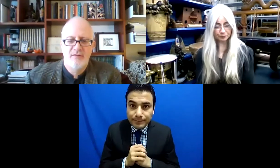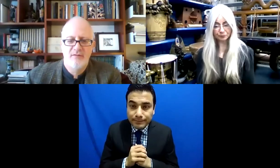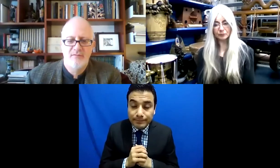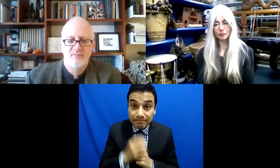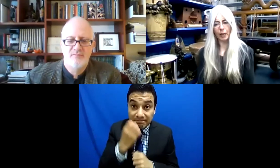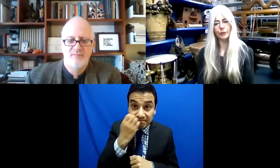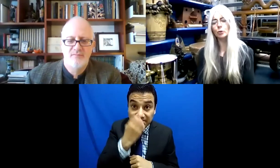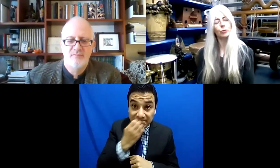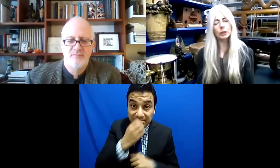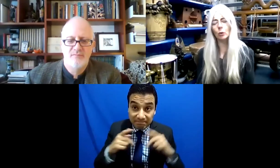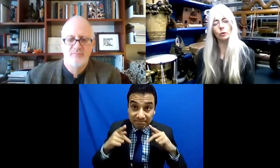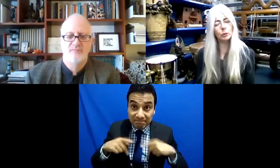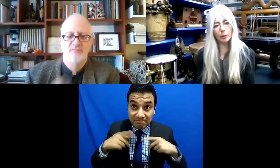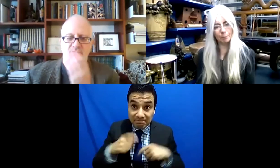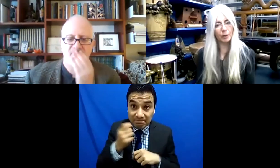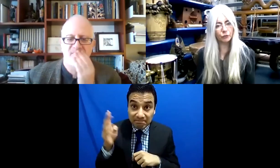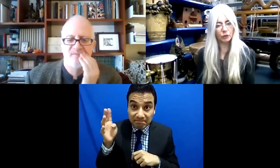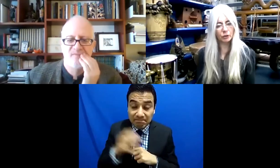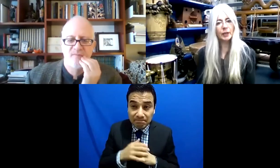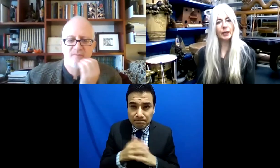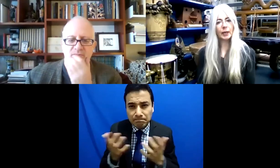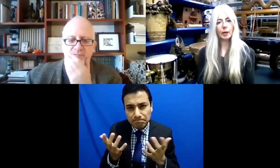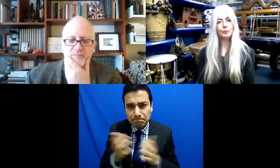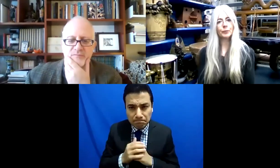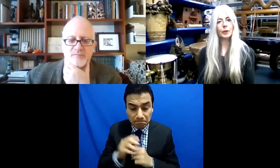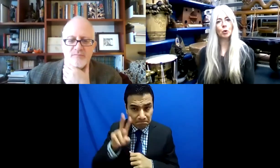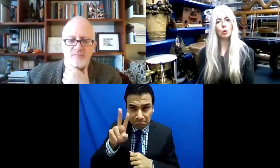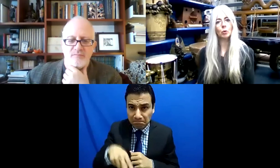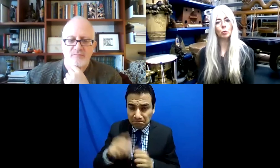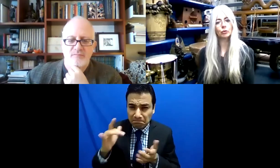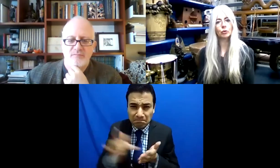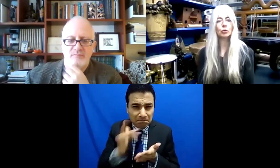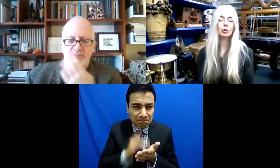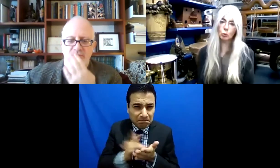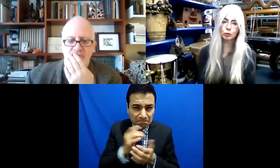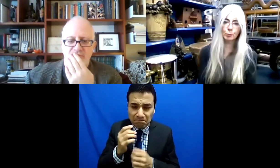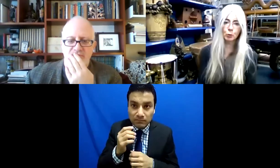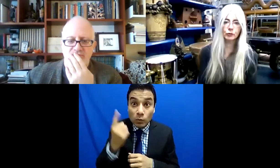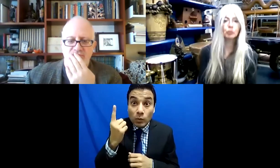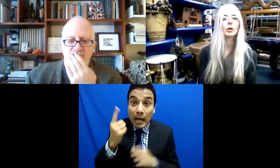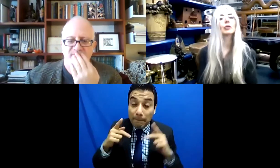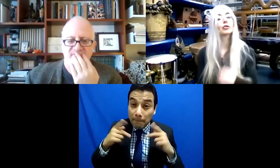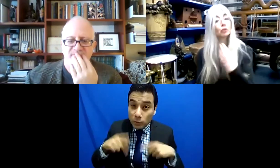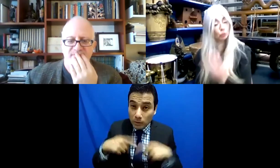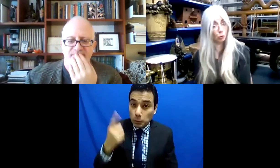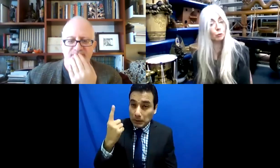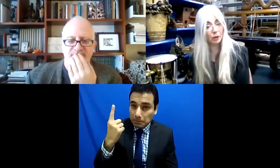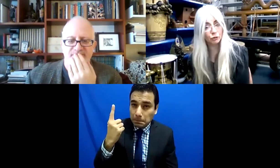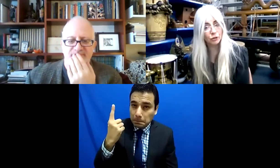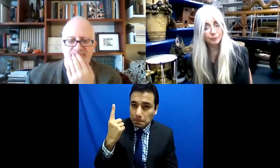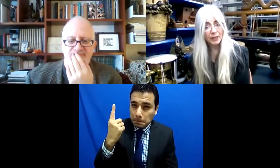fue, me dio todo su apoyo en realidad. Solo hubo una persona, creo, que no